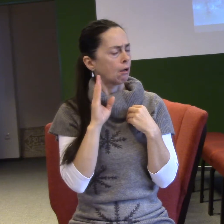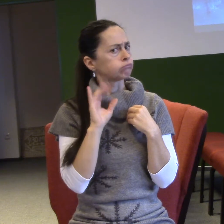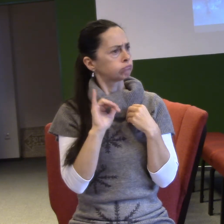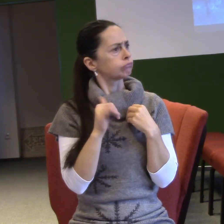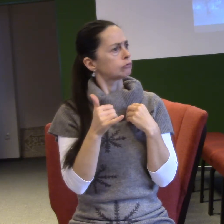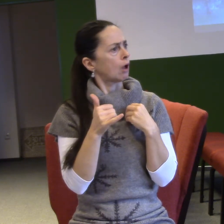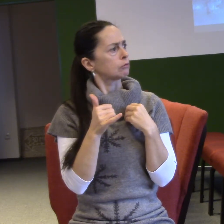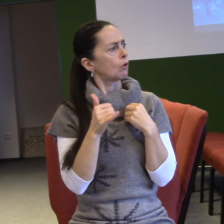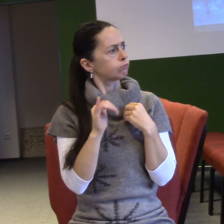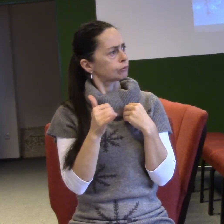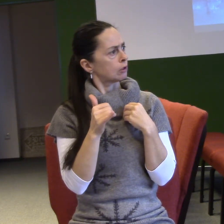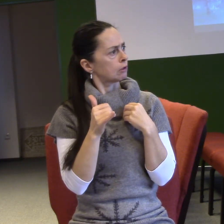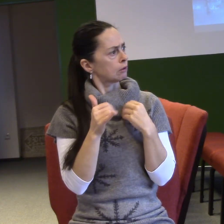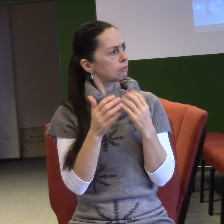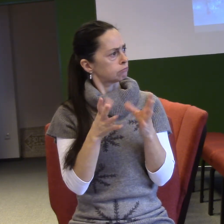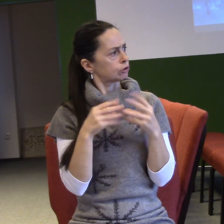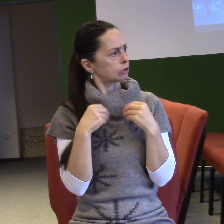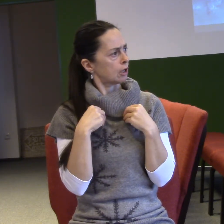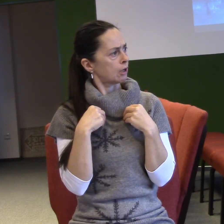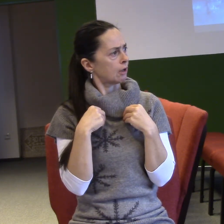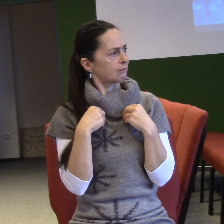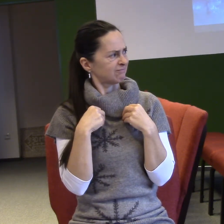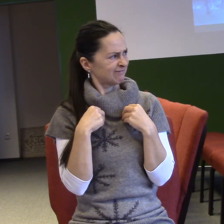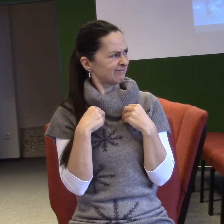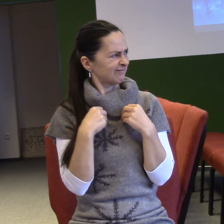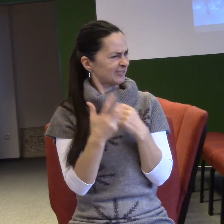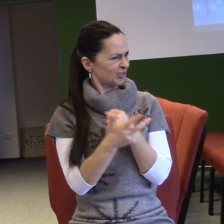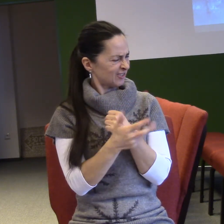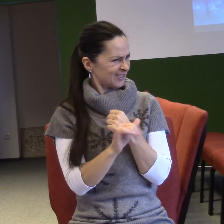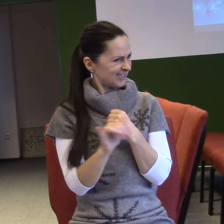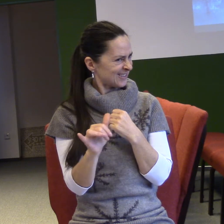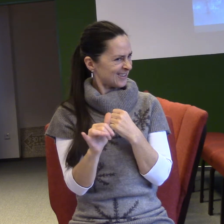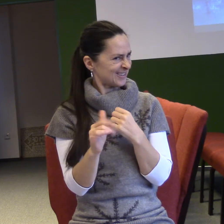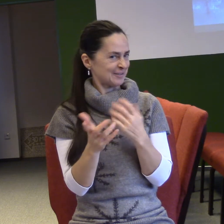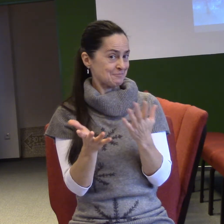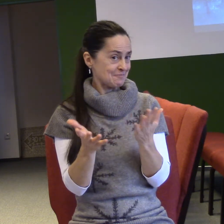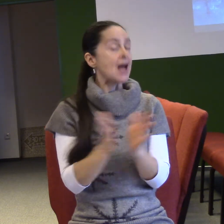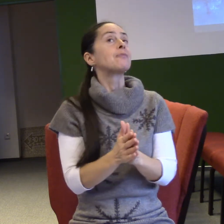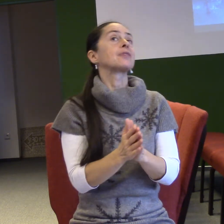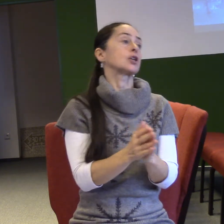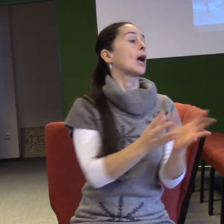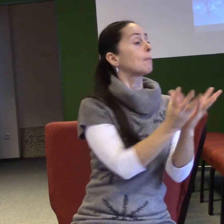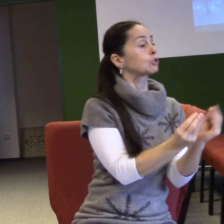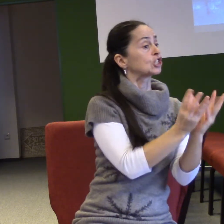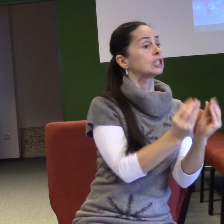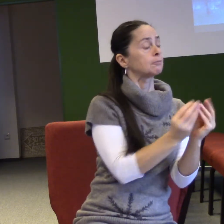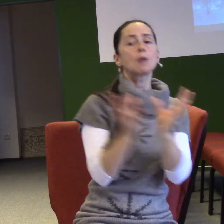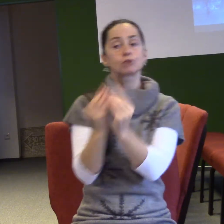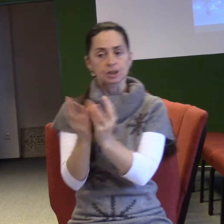Nicméně, pán Bůh nám ukazuje na těchto dvou příbězích, právě s Marii, která nežila v manželství, a